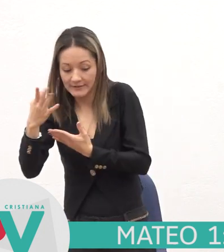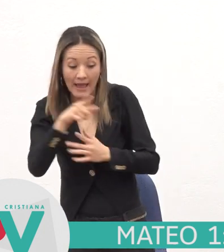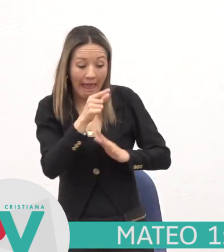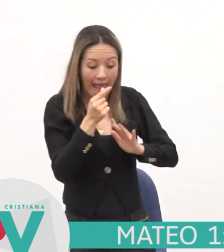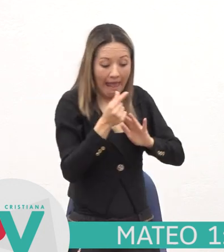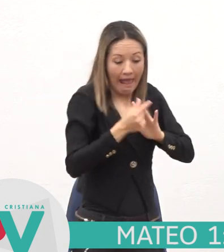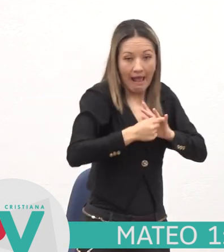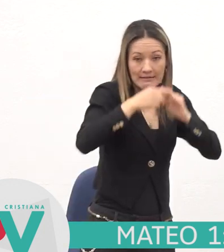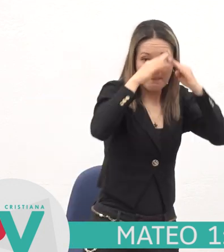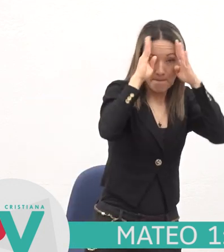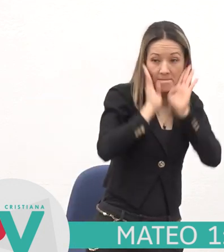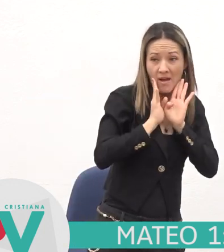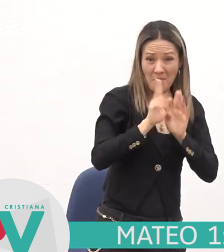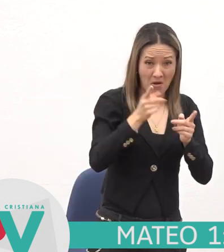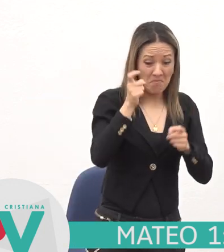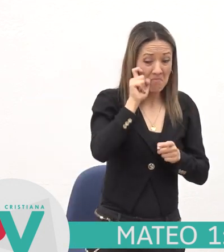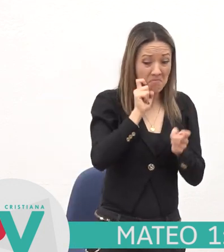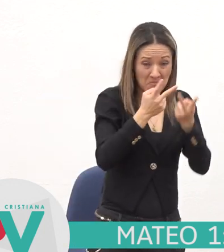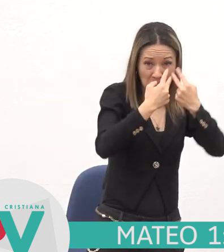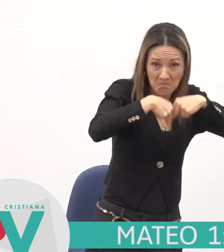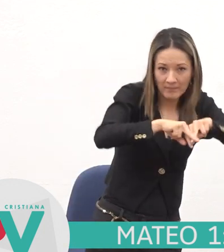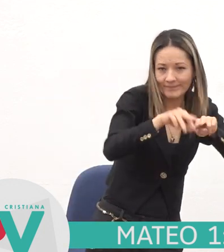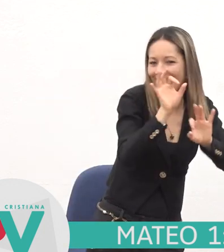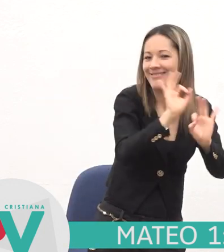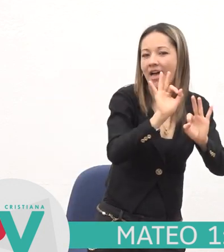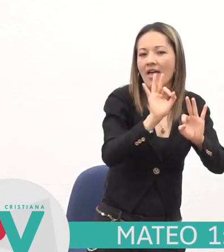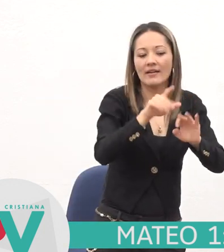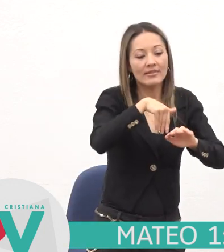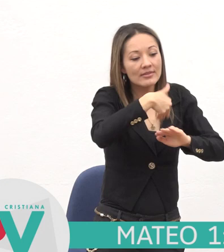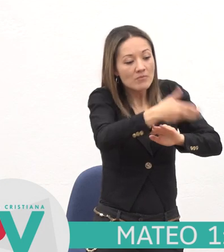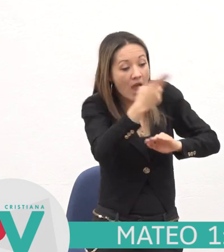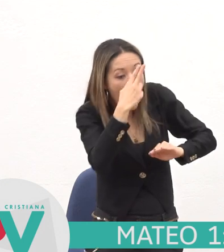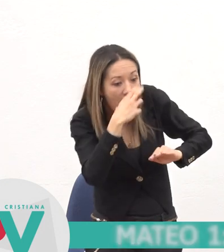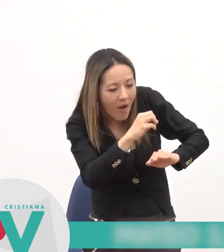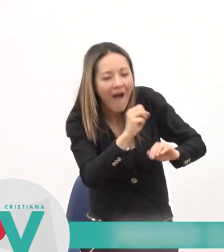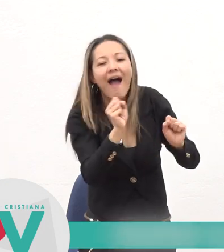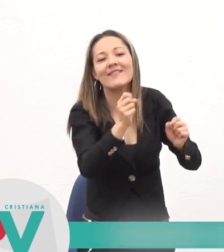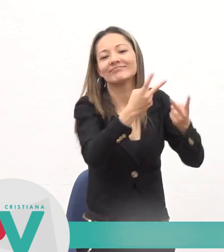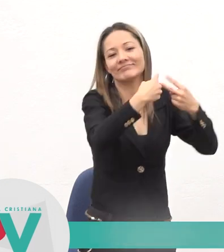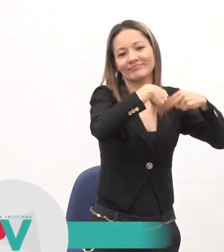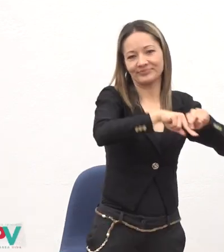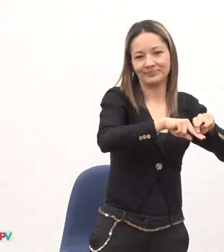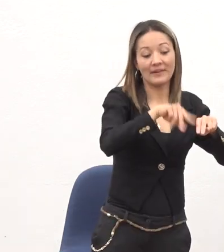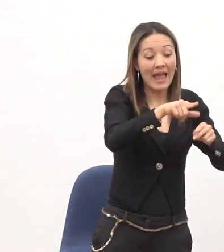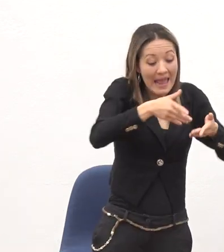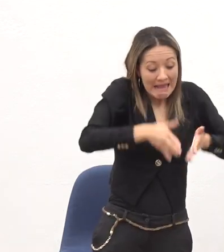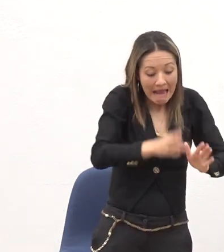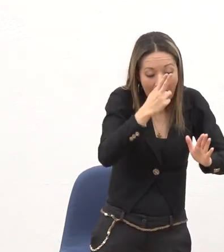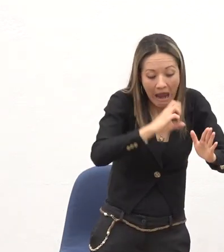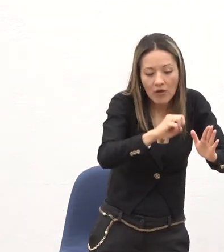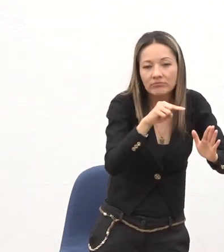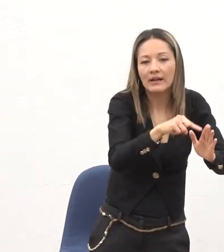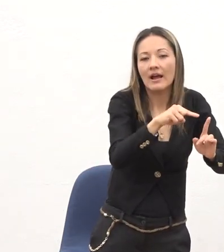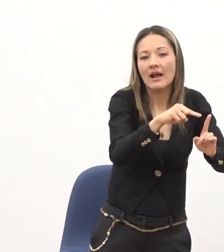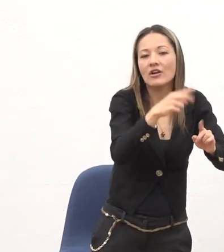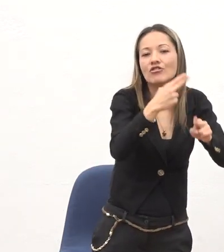sexuales con ella hasta después de que ella dio a luz un hijo José le puso por nombre Jesús Vamos a orar